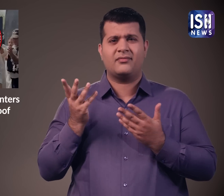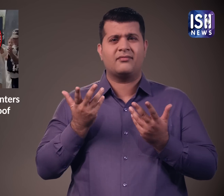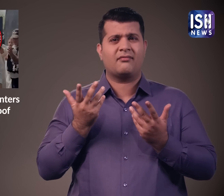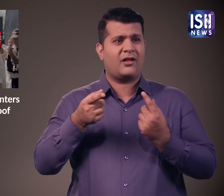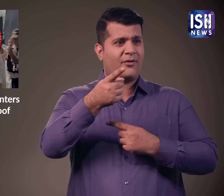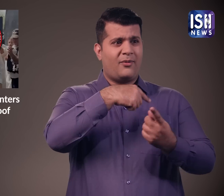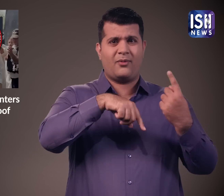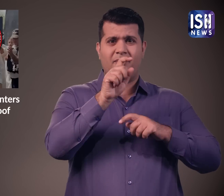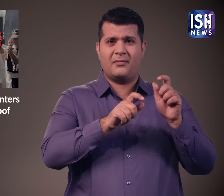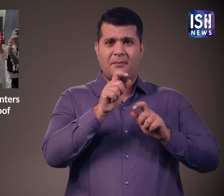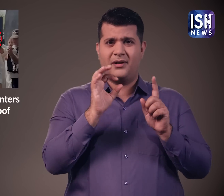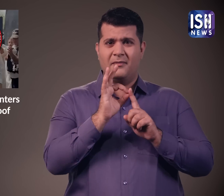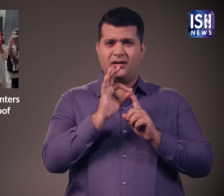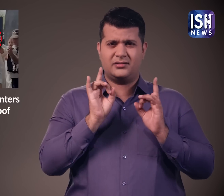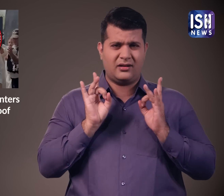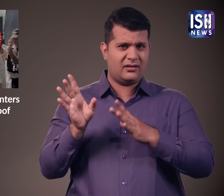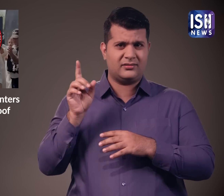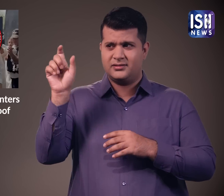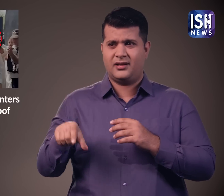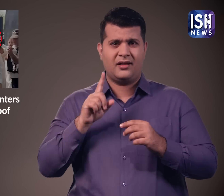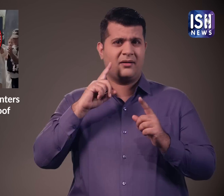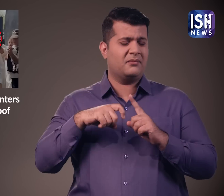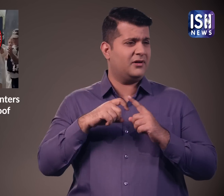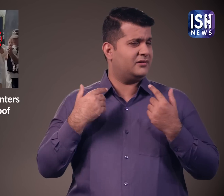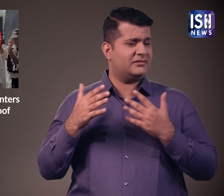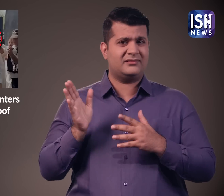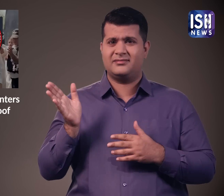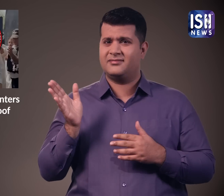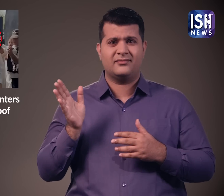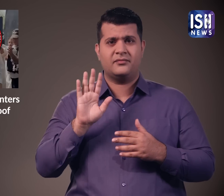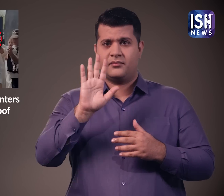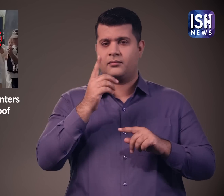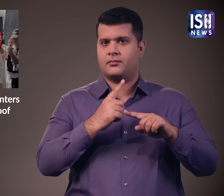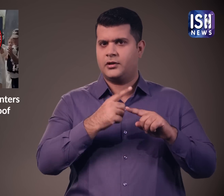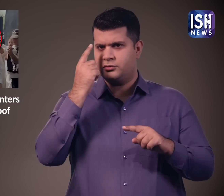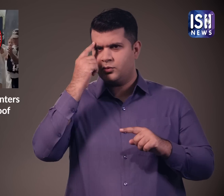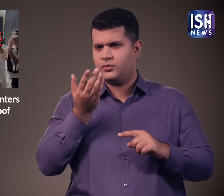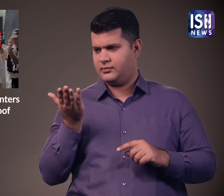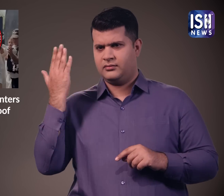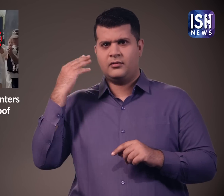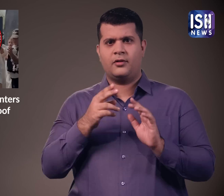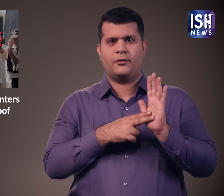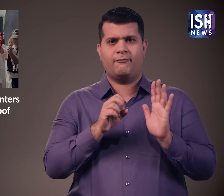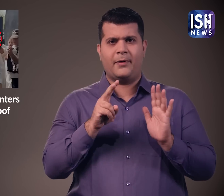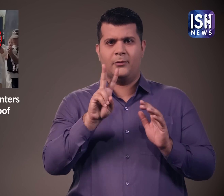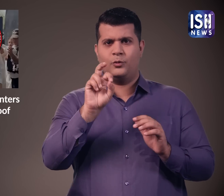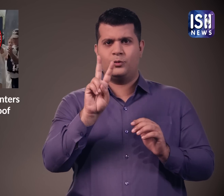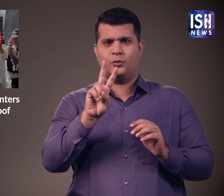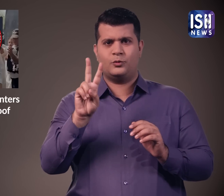वह पाकिस्तान में सबसे ज़्यादा नफरत किये जाने वाले शक्षियतों में से एक है नवेंबर 2022 में ISH